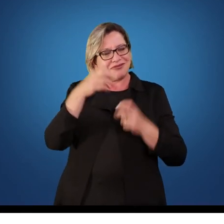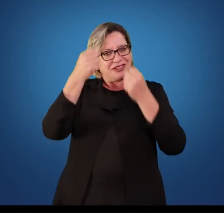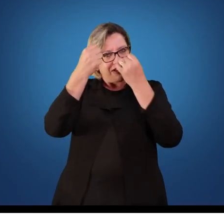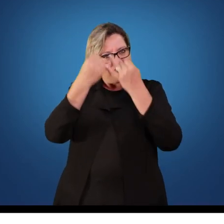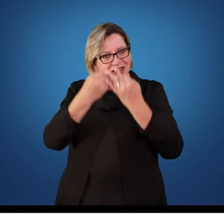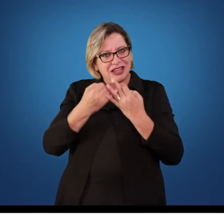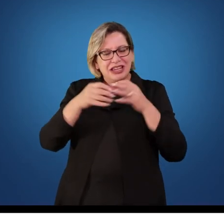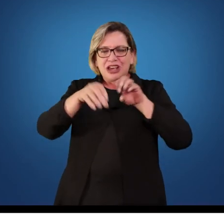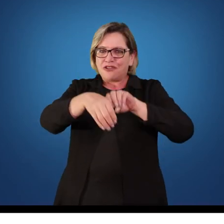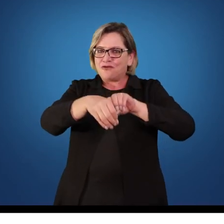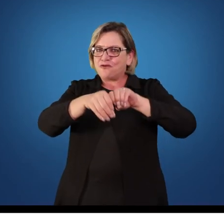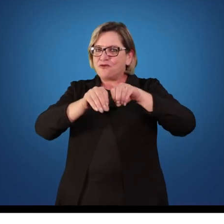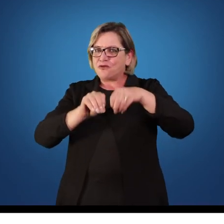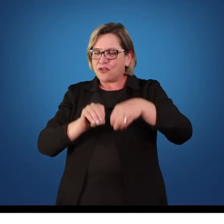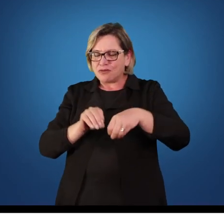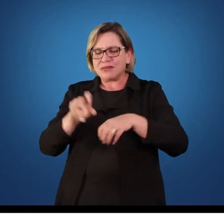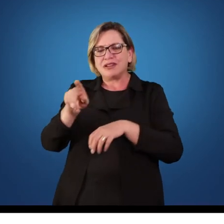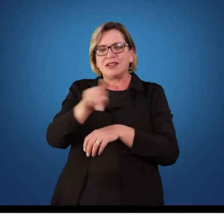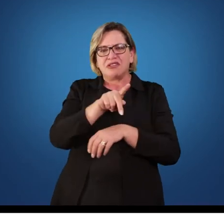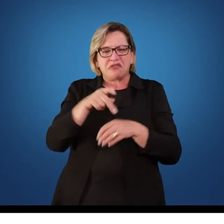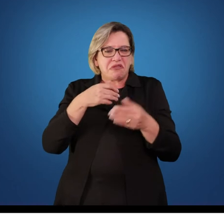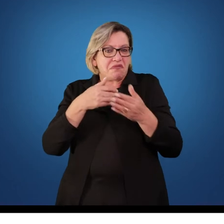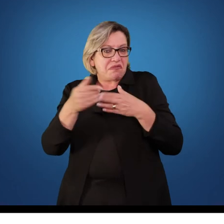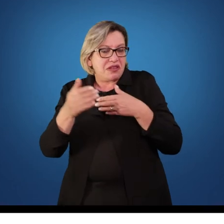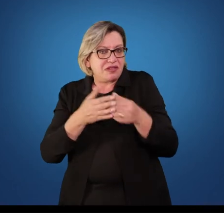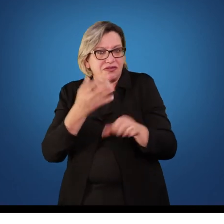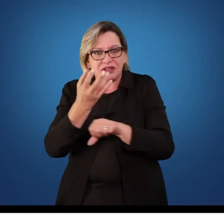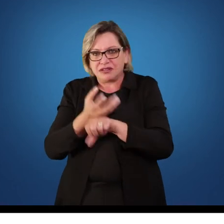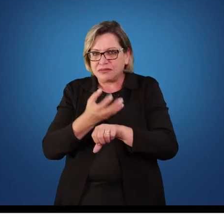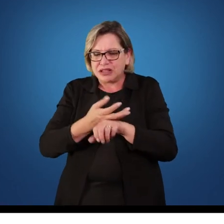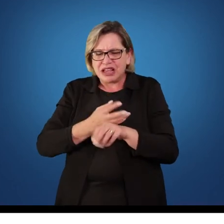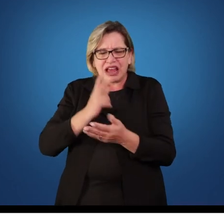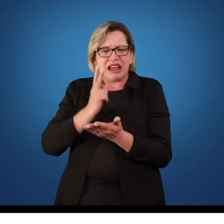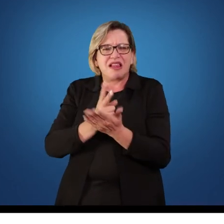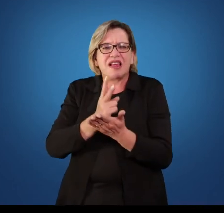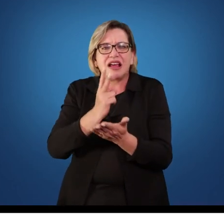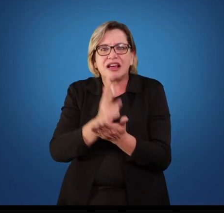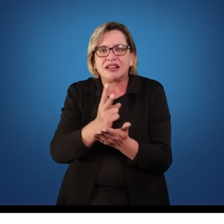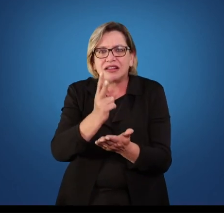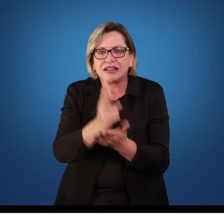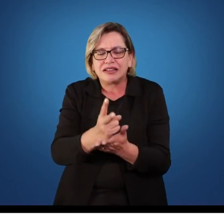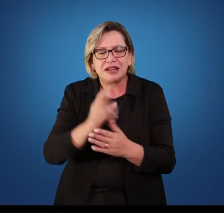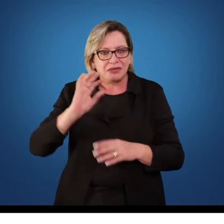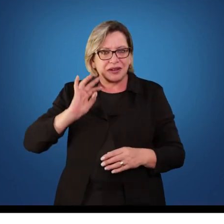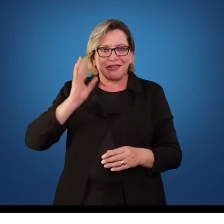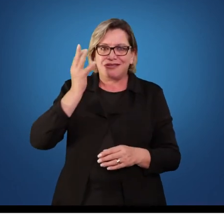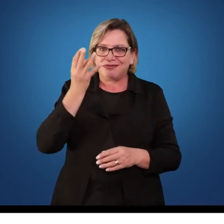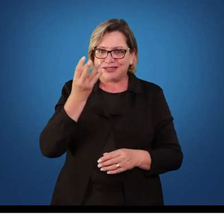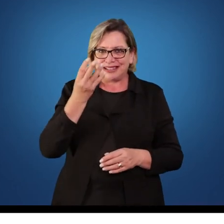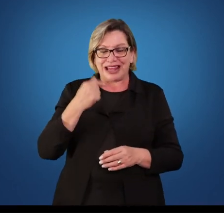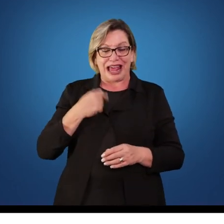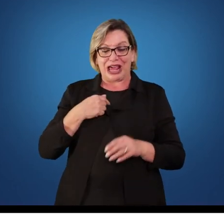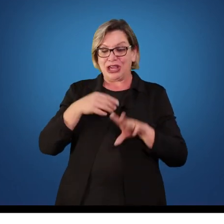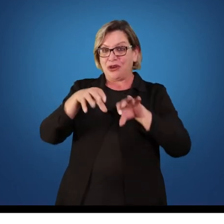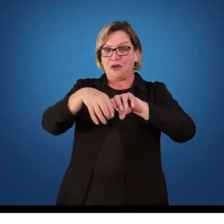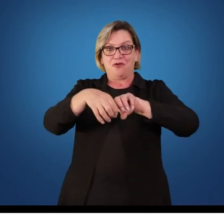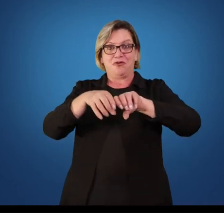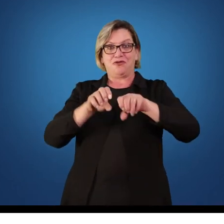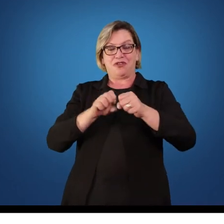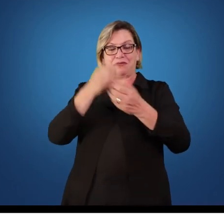professor de qualquer área ela é contínua, ela não se encerra no final de uma graduação. Então no